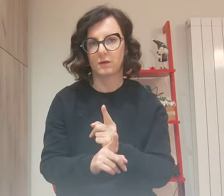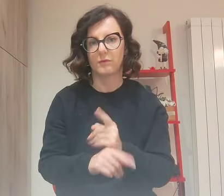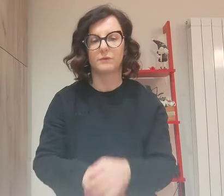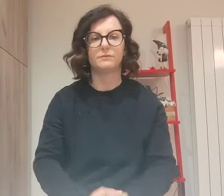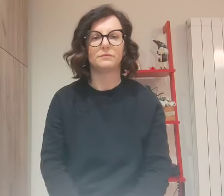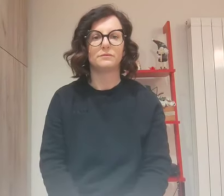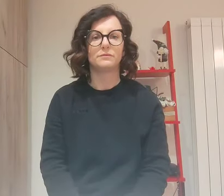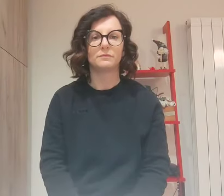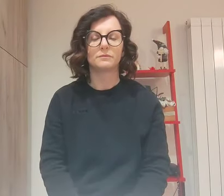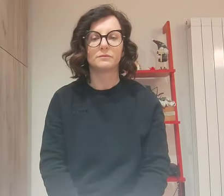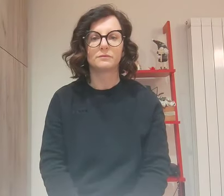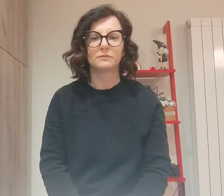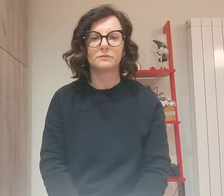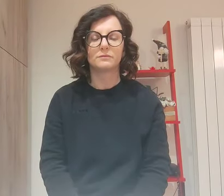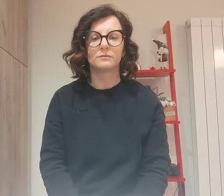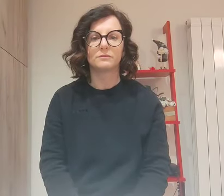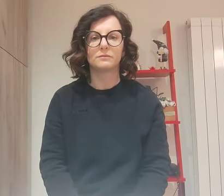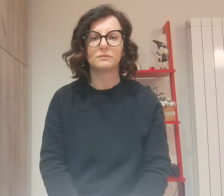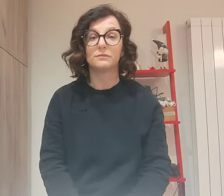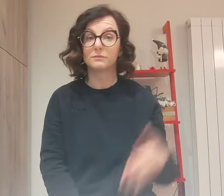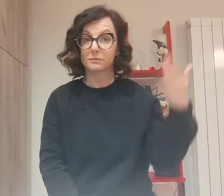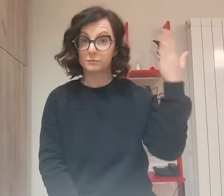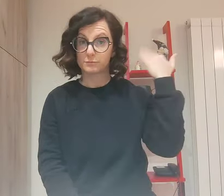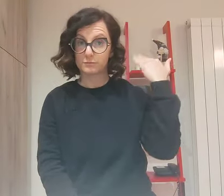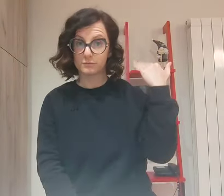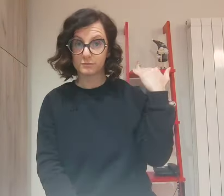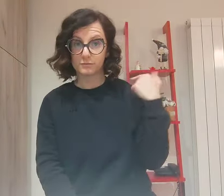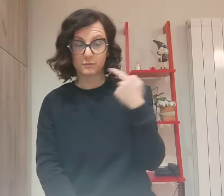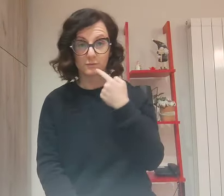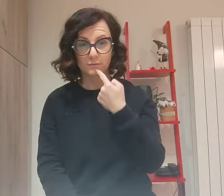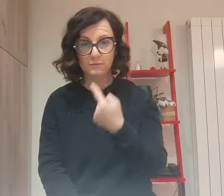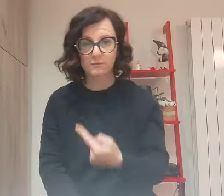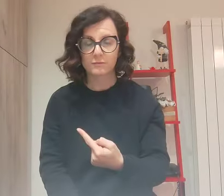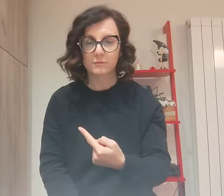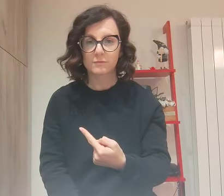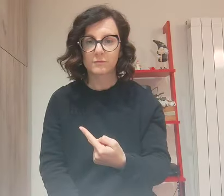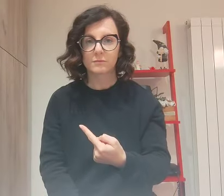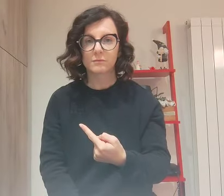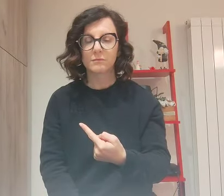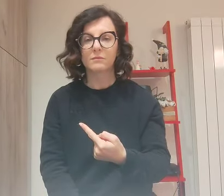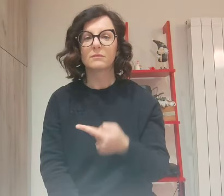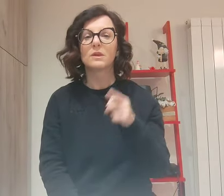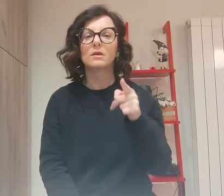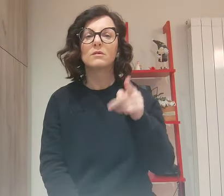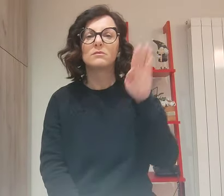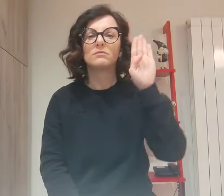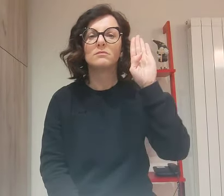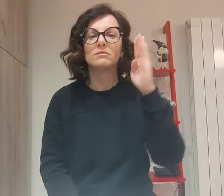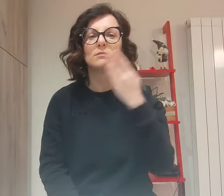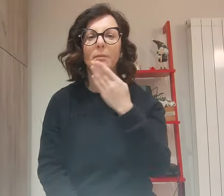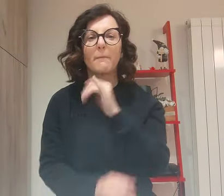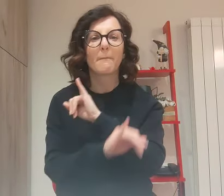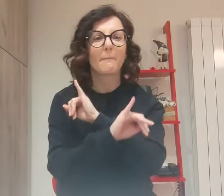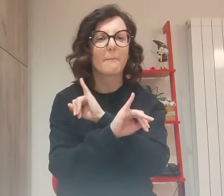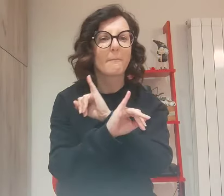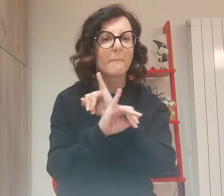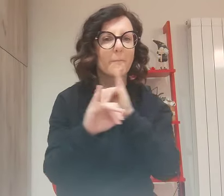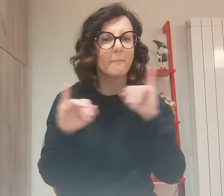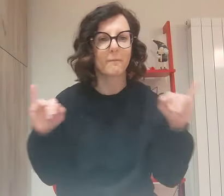Avete inteso che fu detto Non commetterai adulterio Ma io vi dico